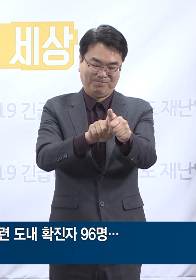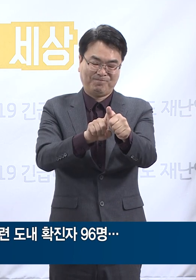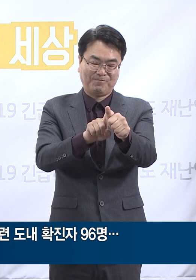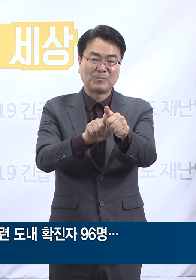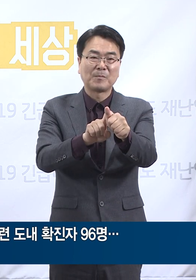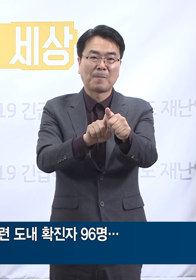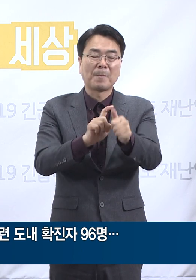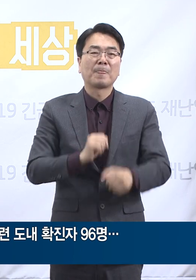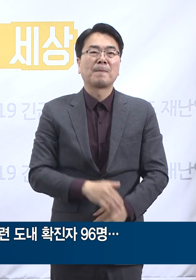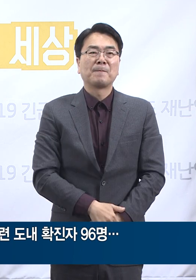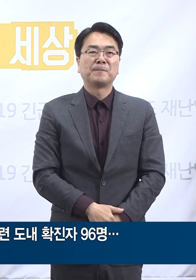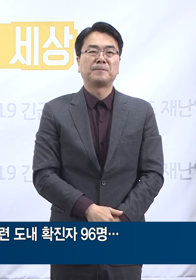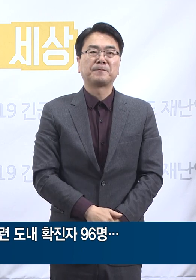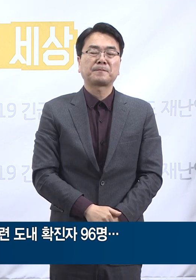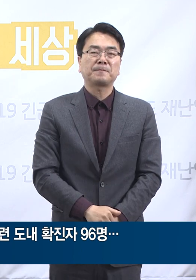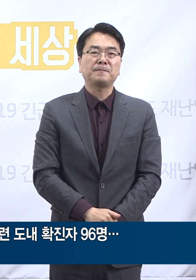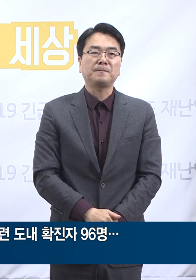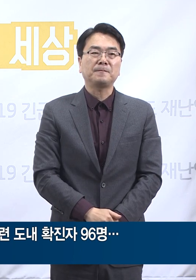검사 진행 중입니다.